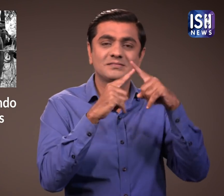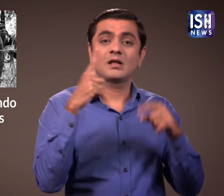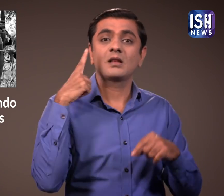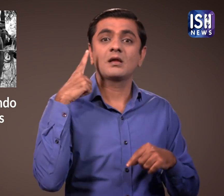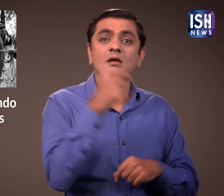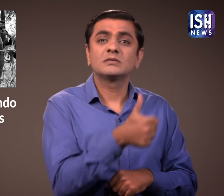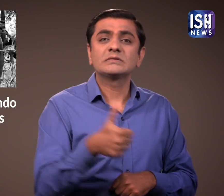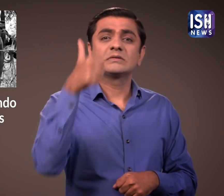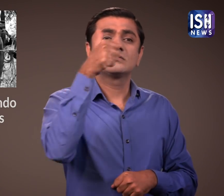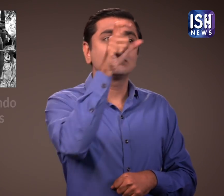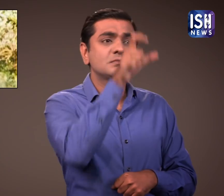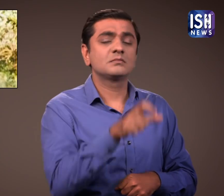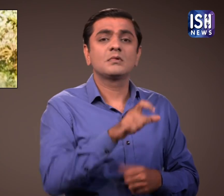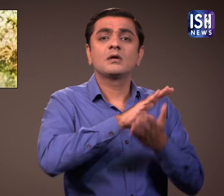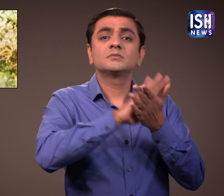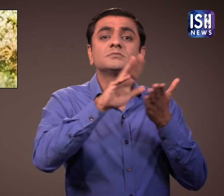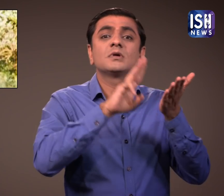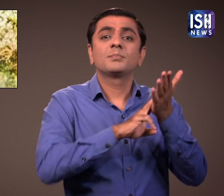माववादी नेता को